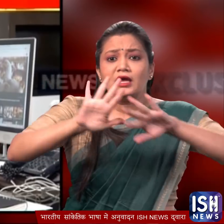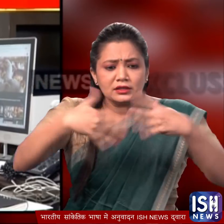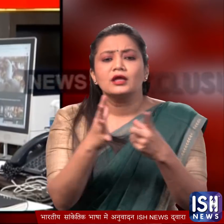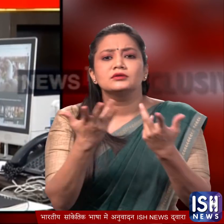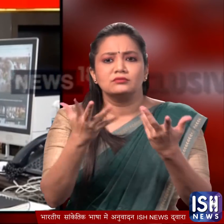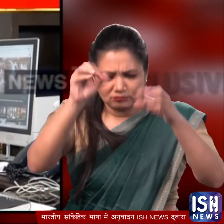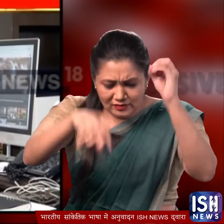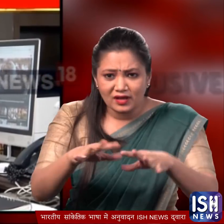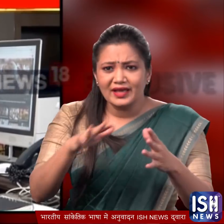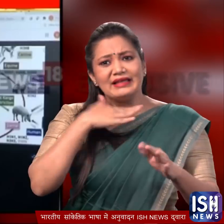उनका क्या किया जा रहा है